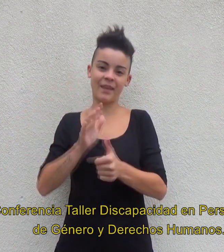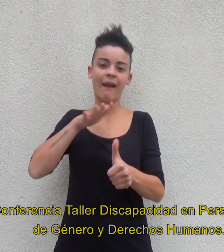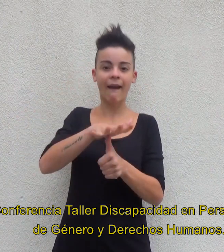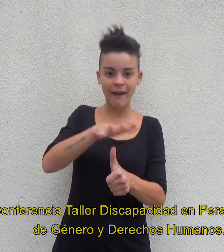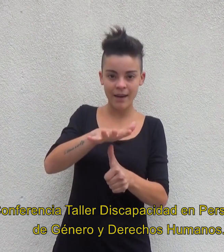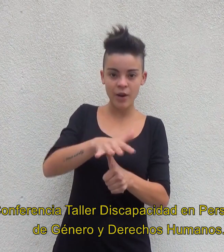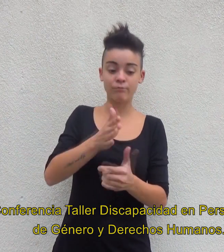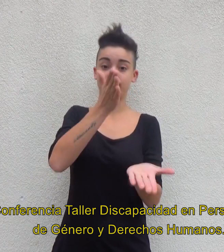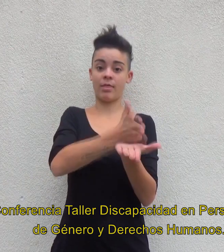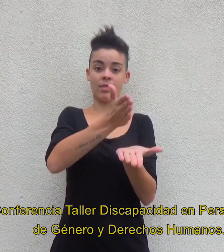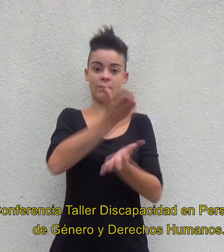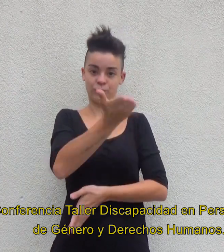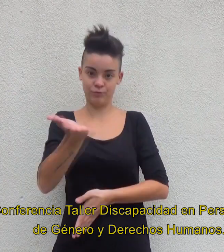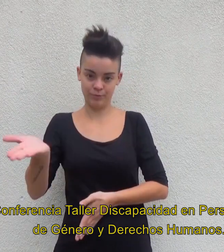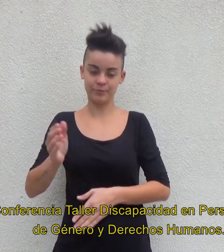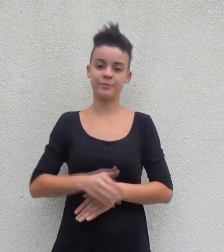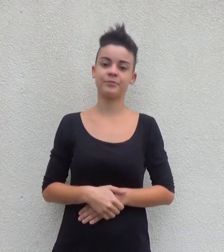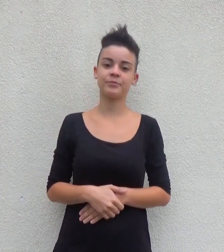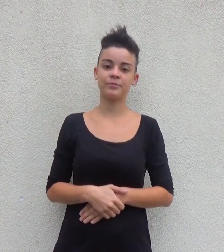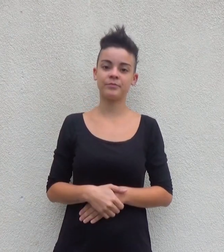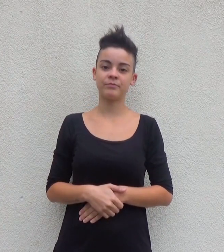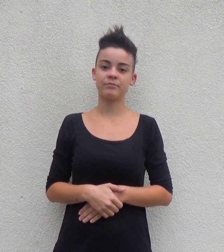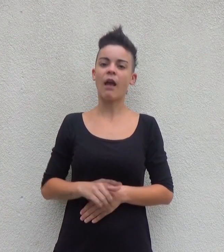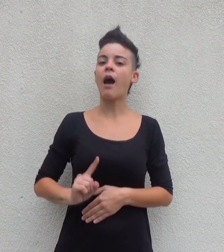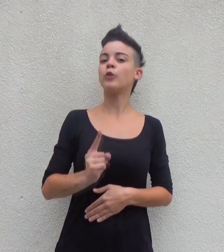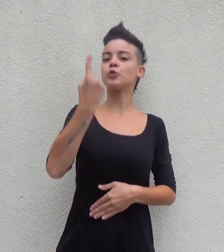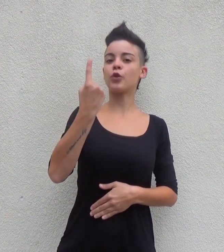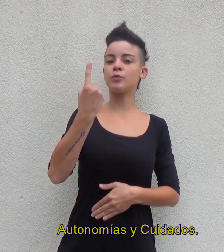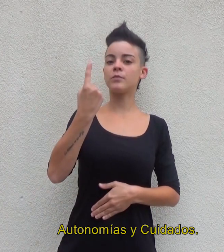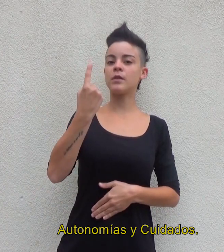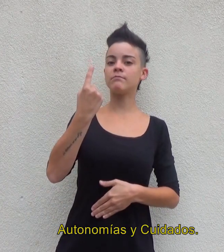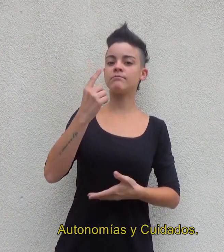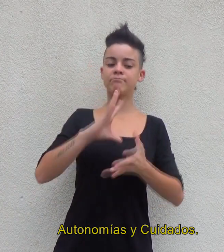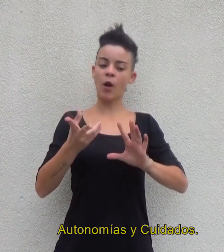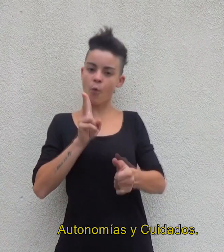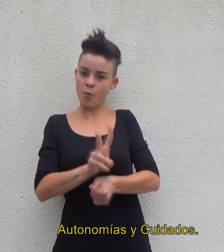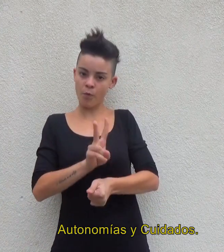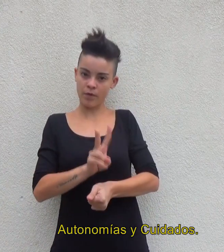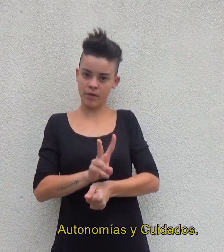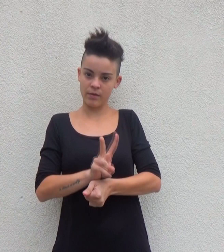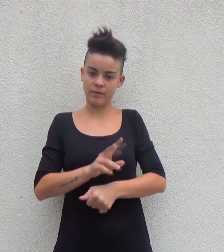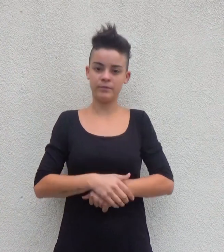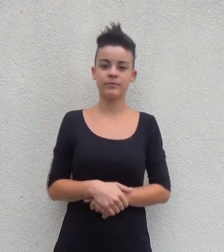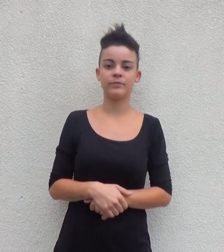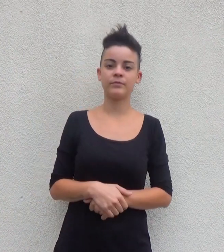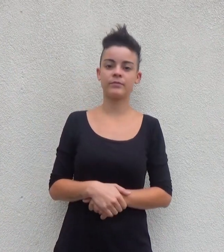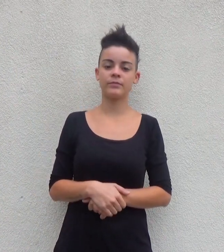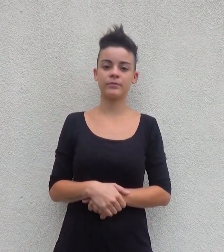Derechos Humanos Autonomías y Cuidados Fecha,